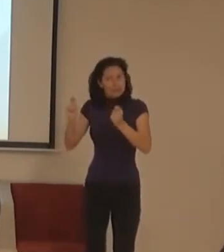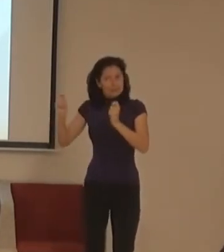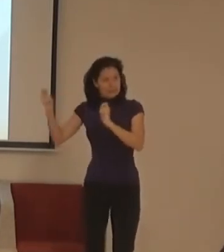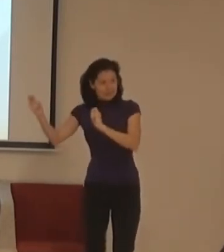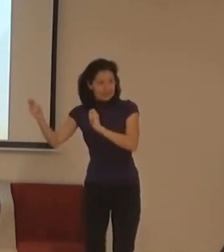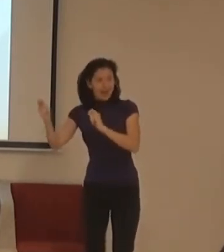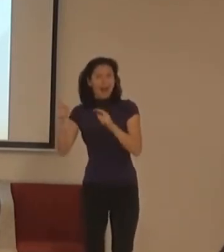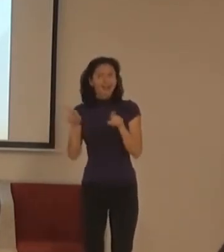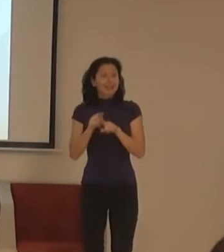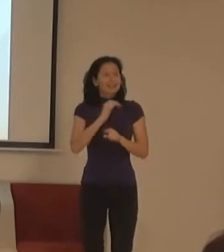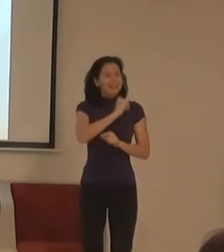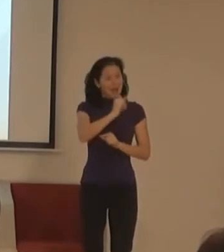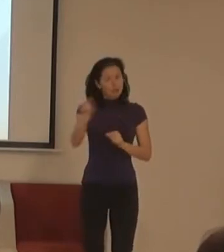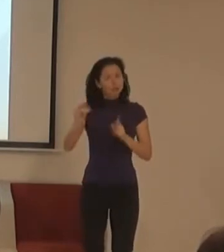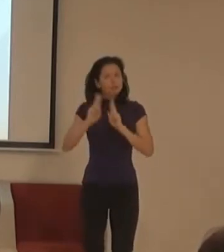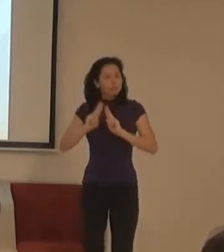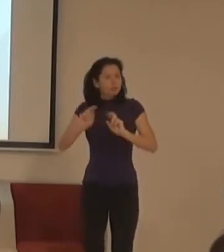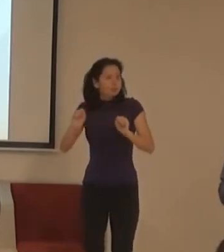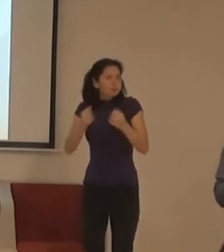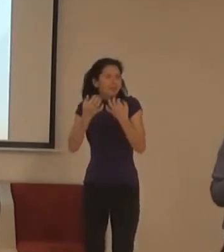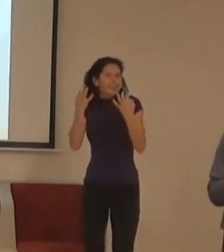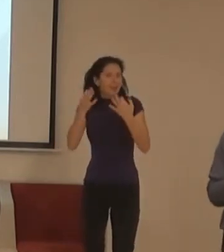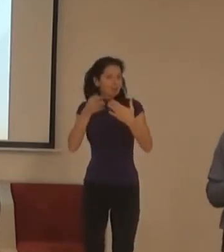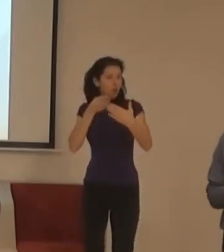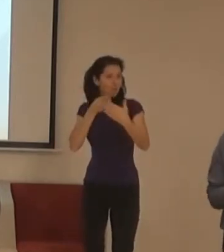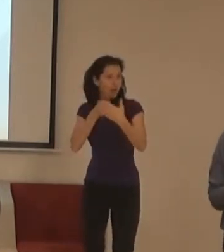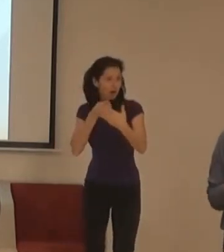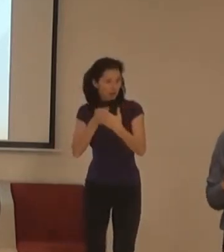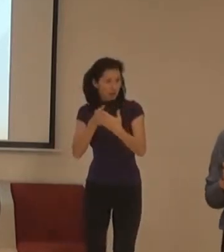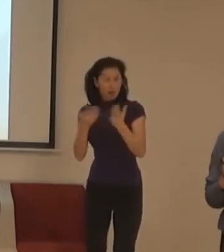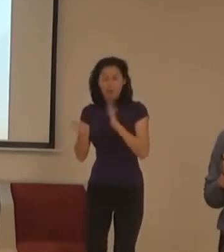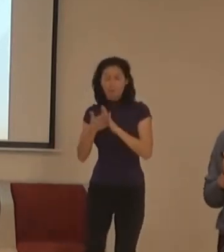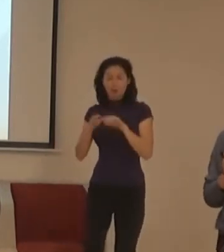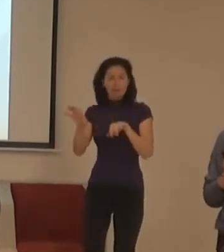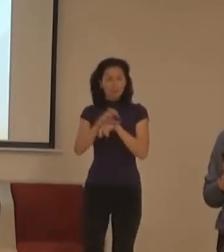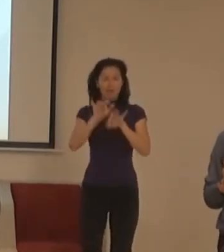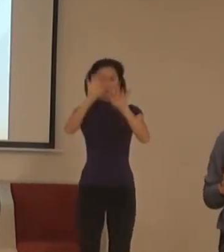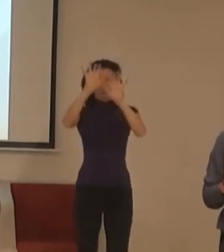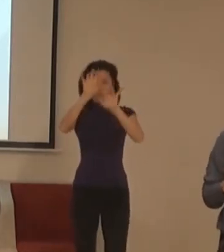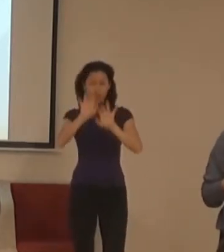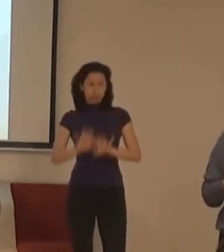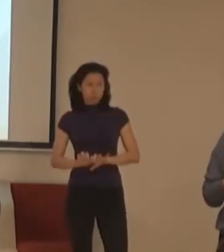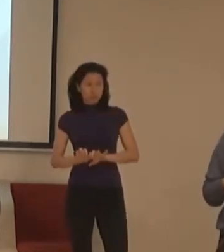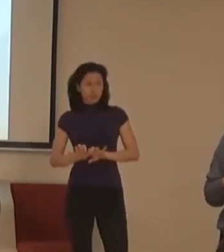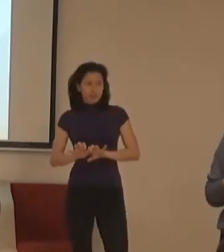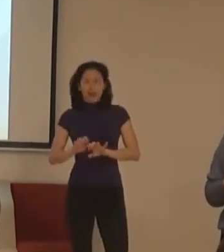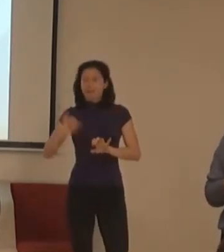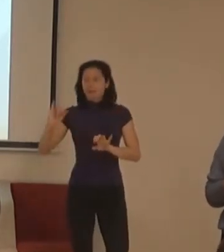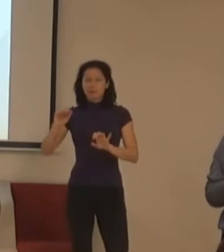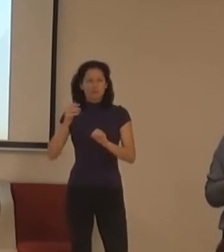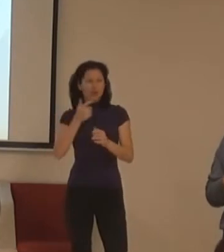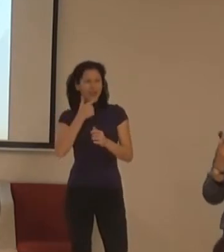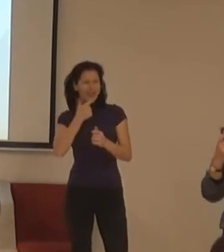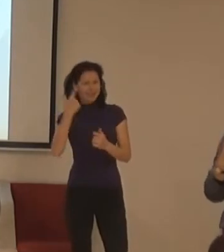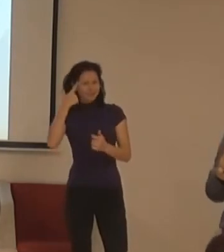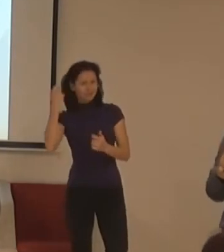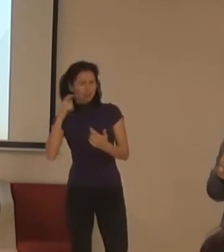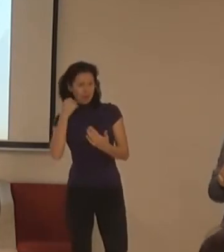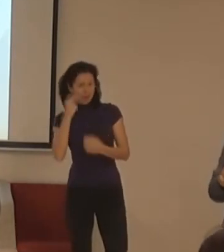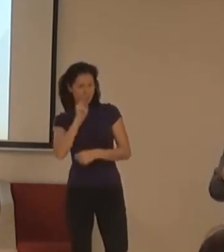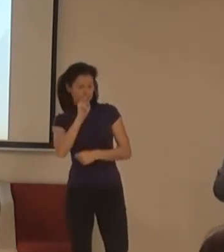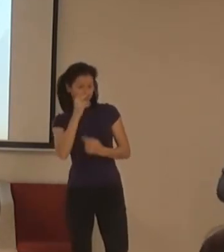konzumovat to, co mu chceme říct. Ať už je to e-mail, status na Facebooku, nebo způsob, jakým s někým mluvíme,